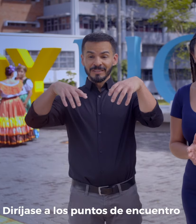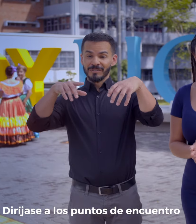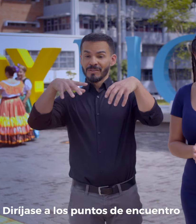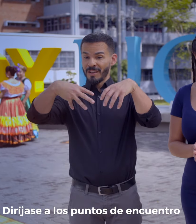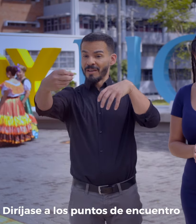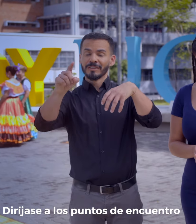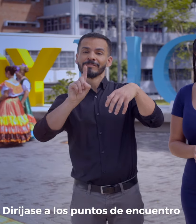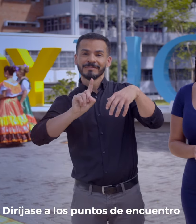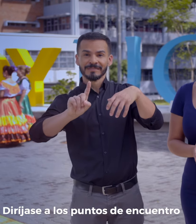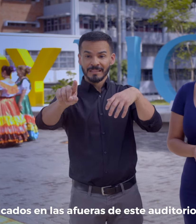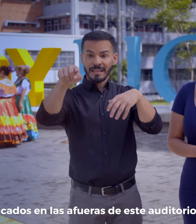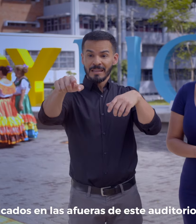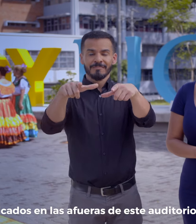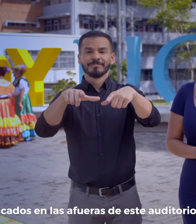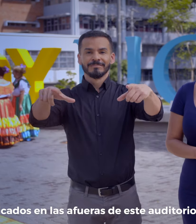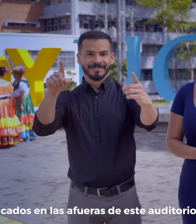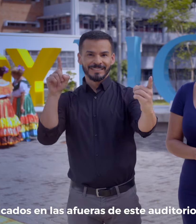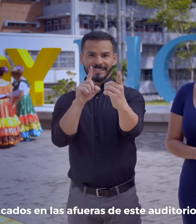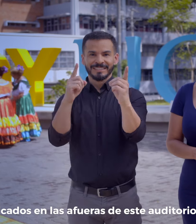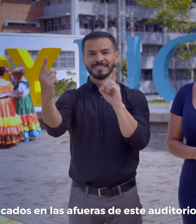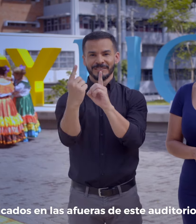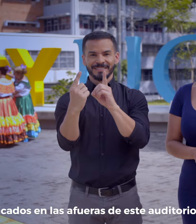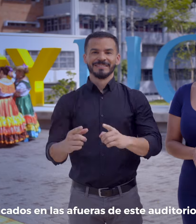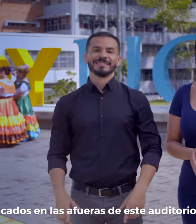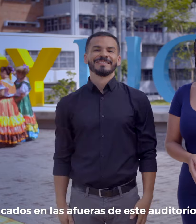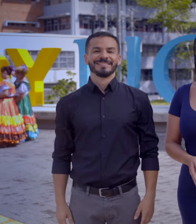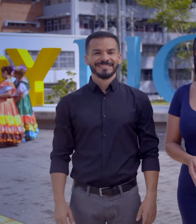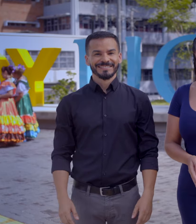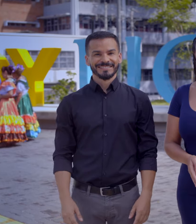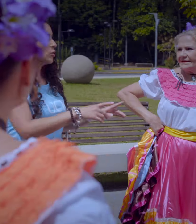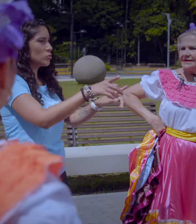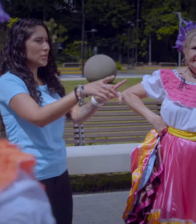Diríjase a los puntos de encuentro ubicados en las afueras de este auditorio.